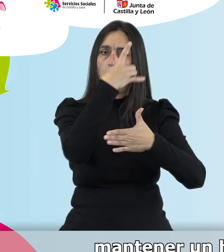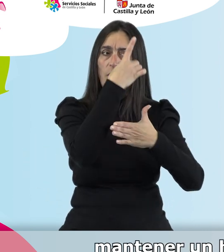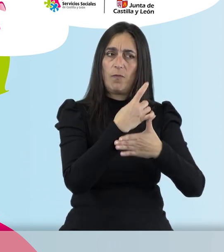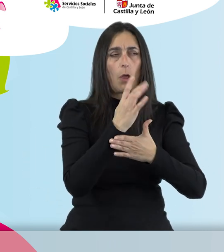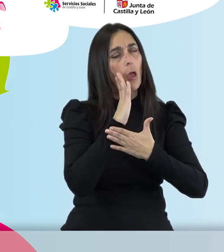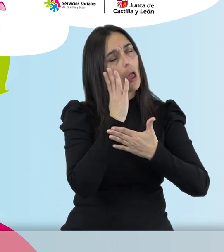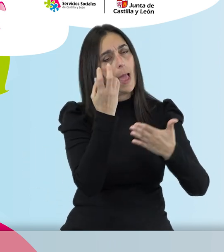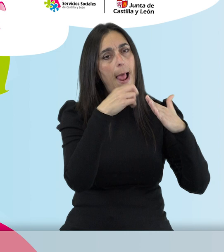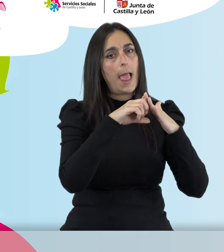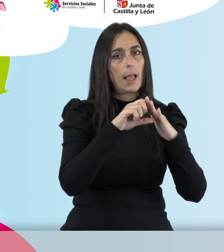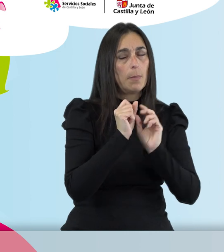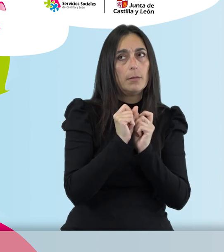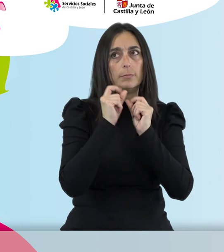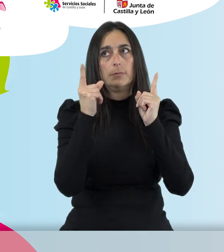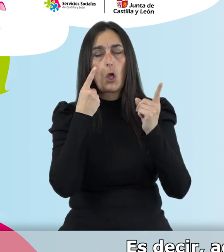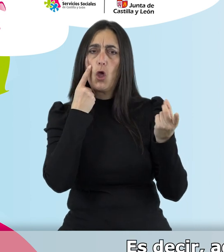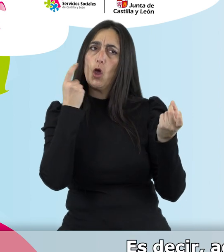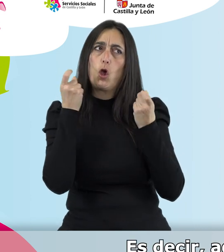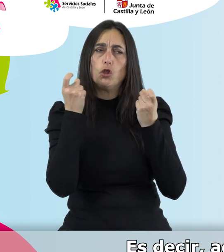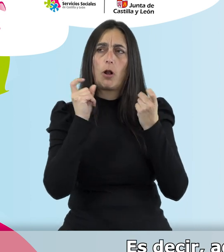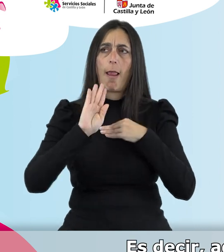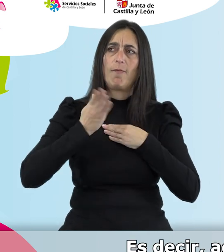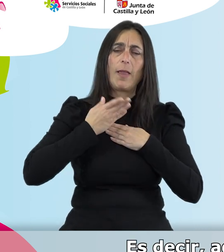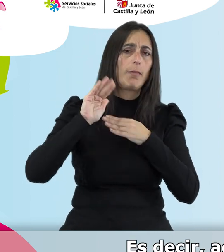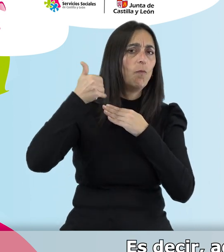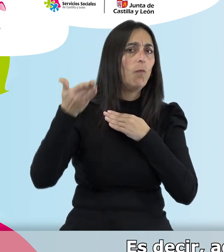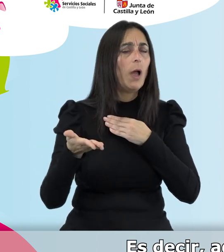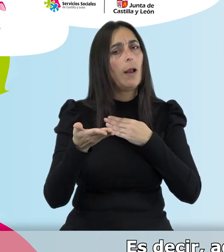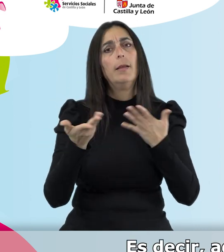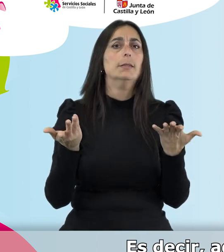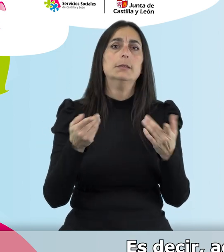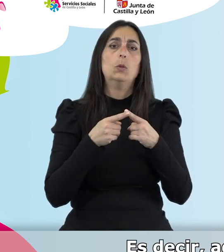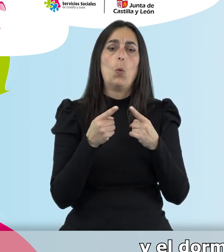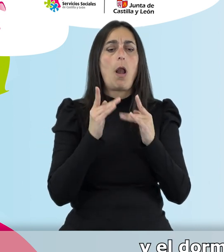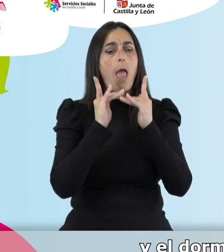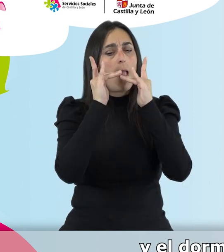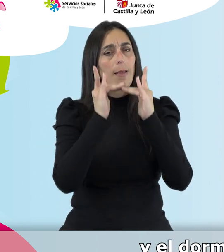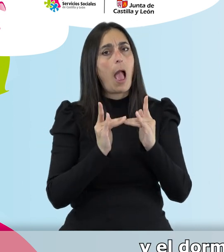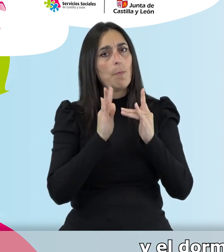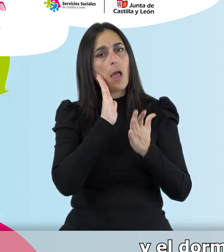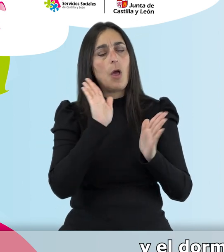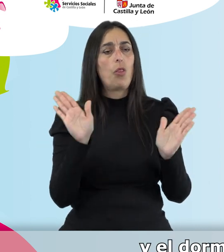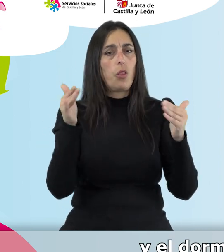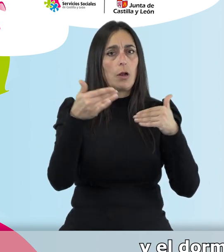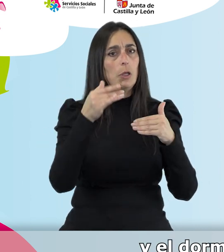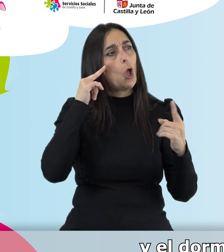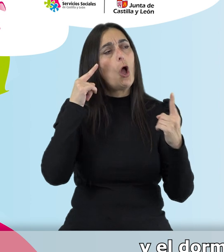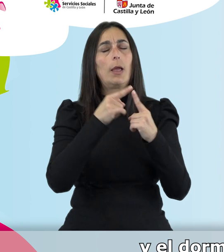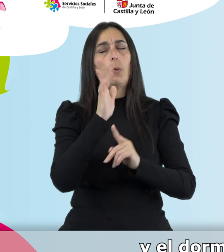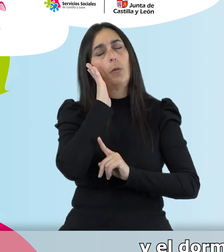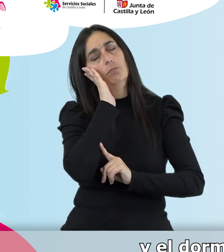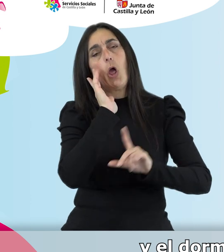levantarnos, controlar los estímulos, es decir, adecuar que hay que emplear la cama y el dormitorio para ir a